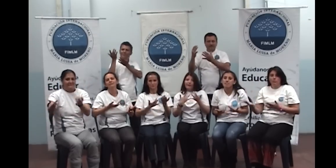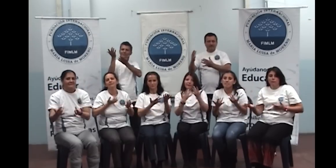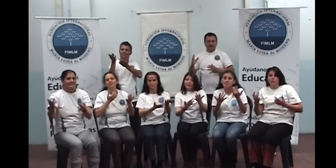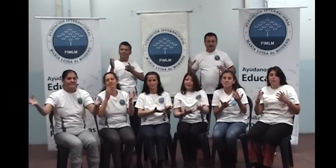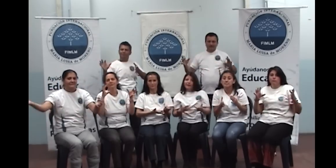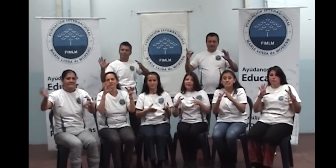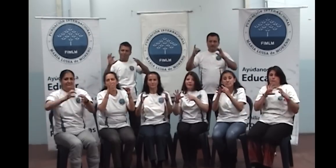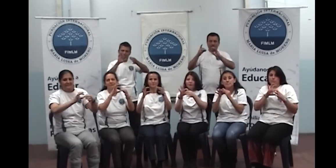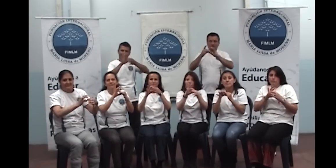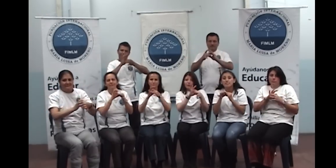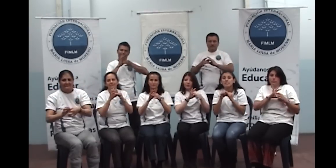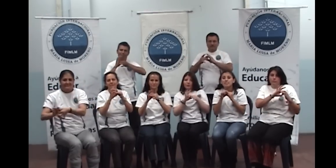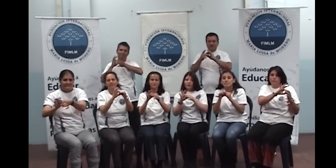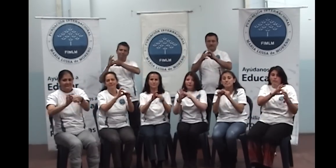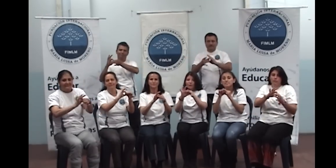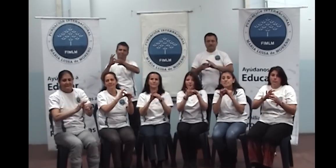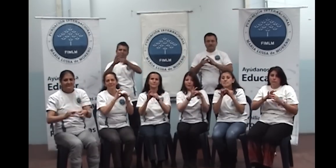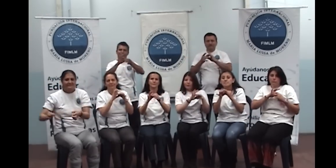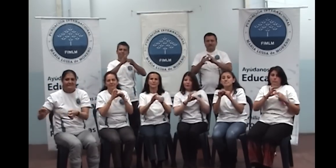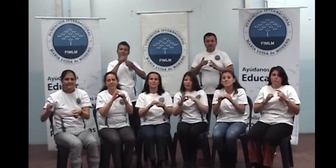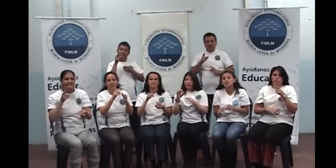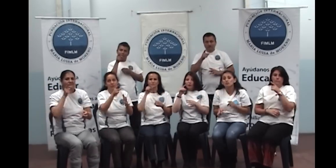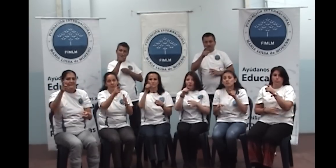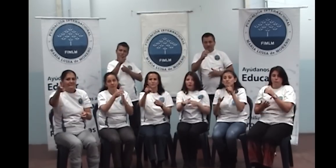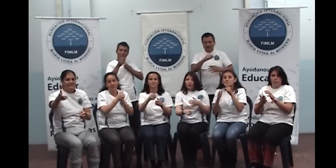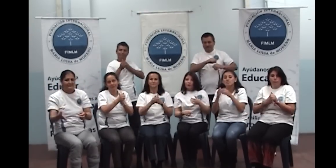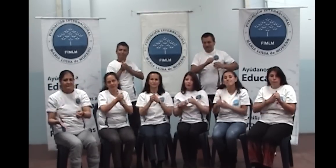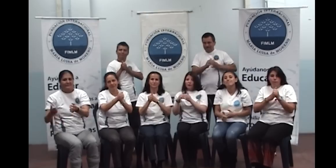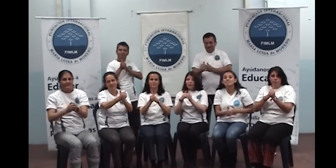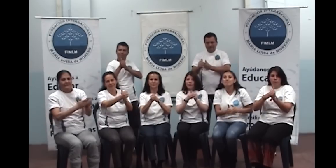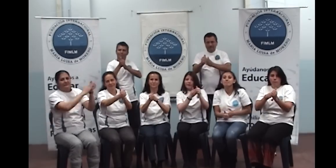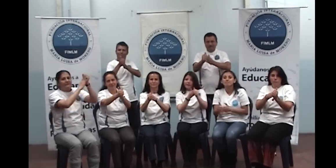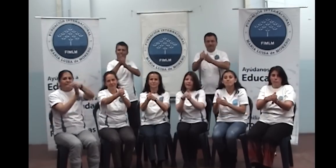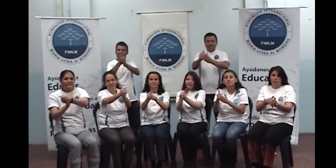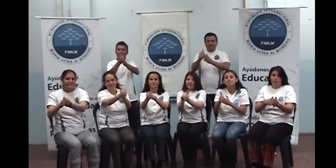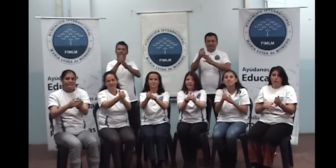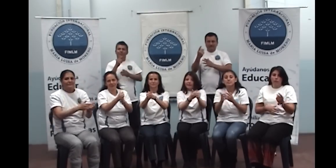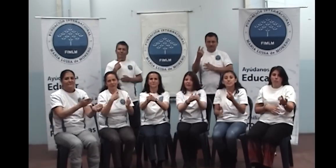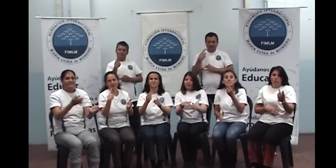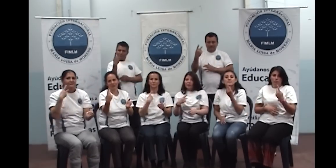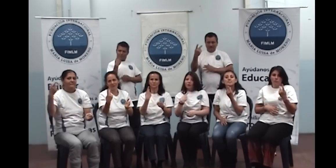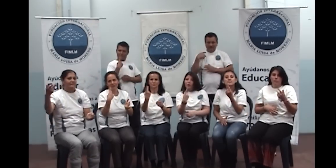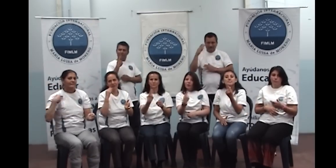esperanzas En toda mi mano construyamos